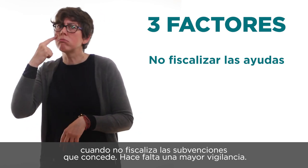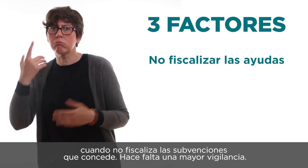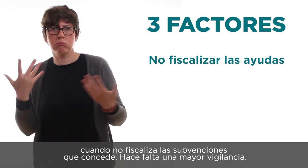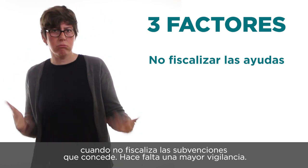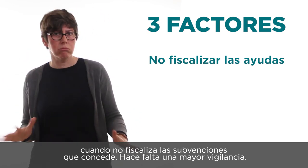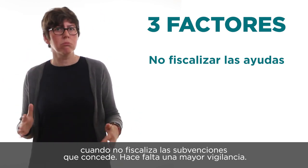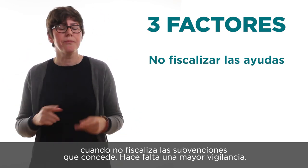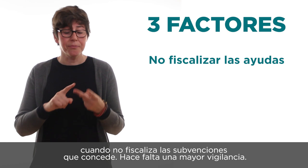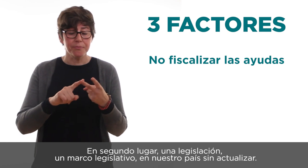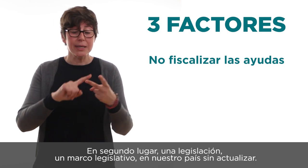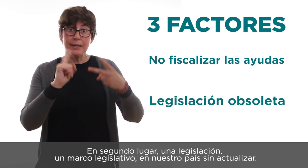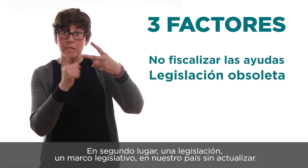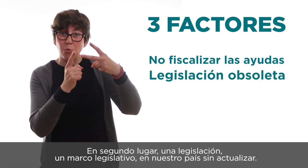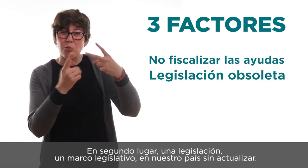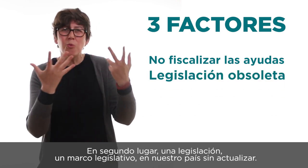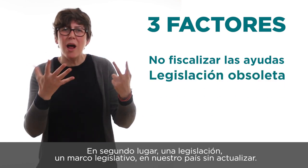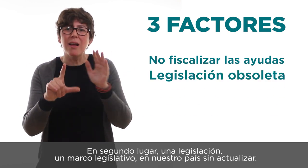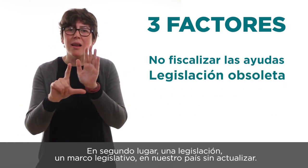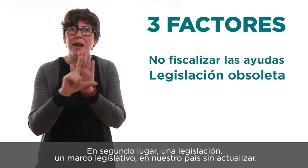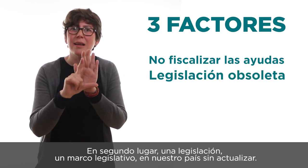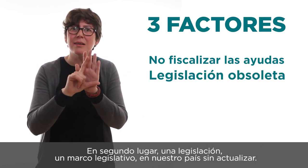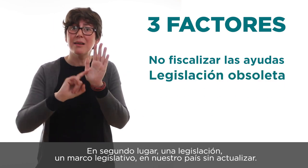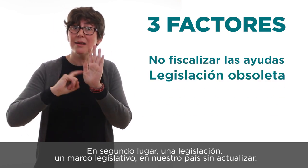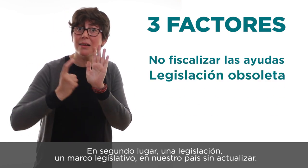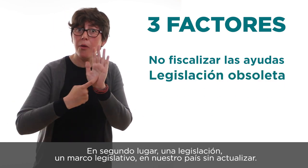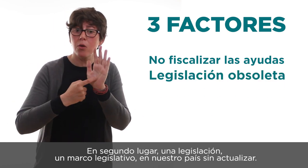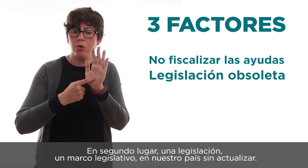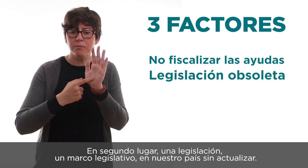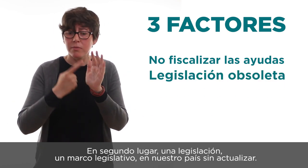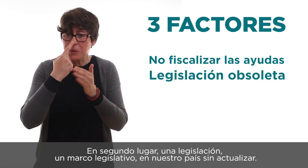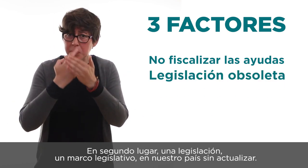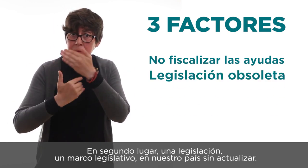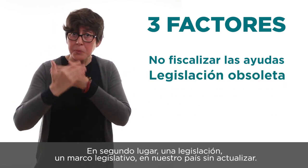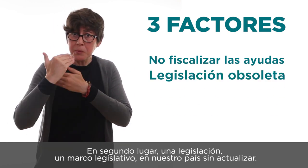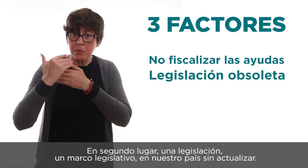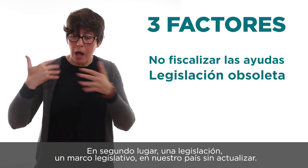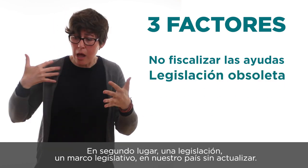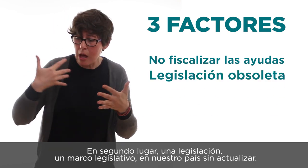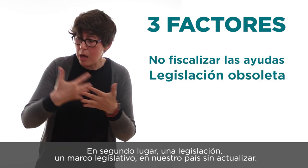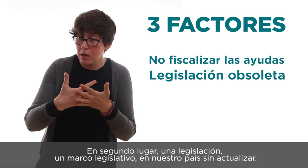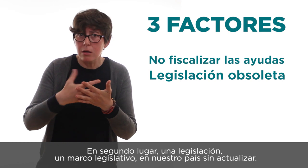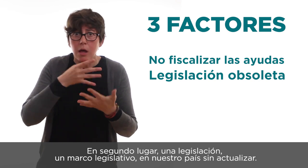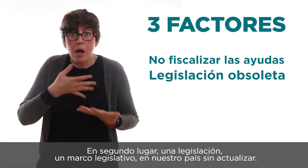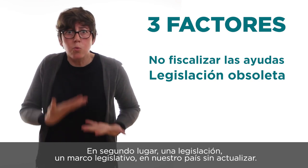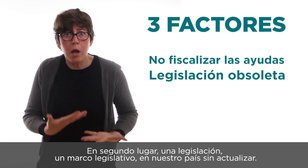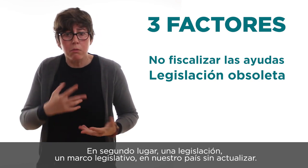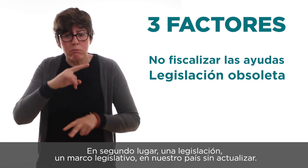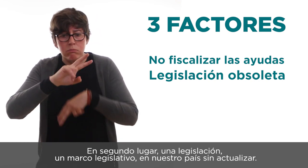mayor vigilancia. En segundo lugar, una legislación, un marco legislativo en nuestro país sin actualizar.